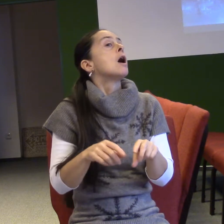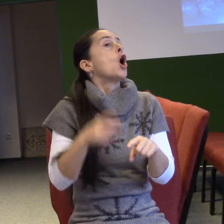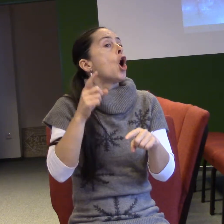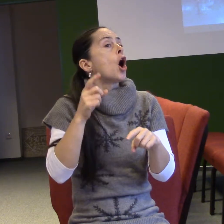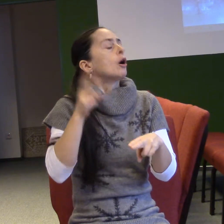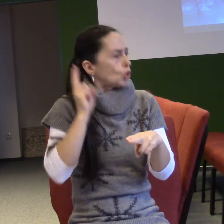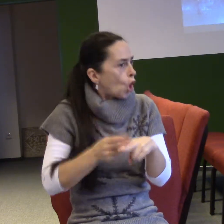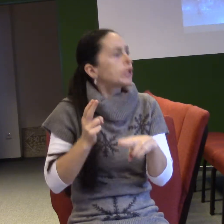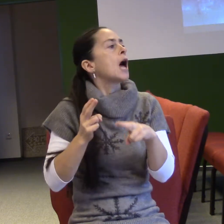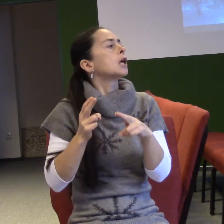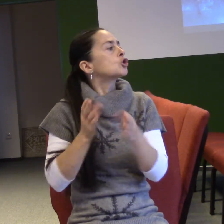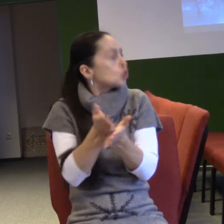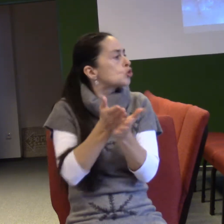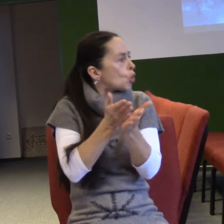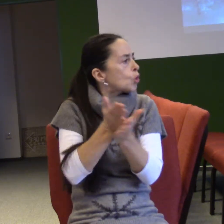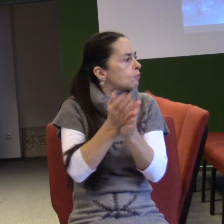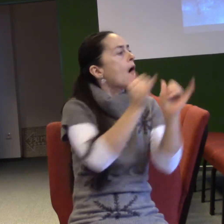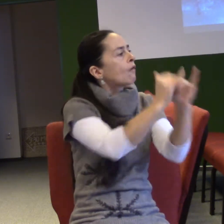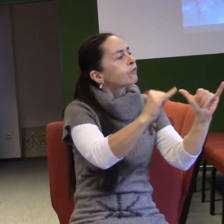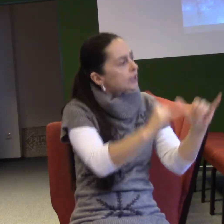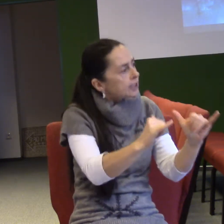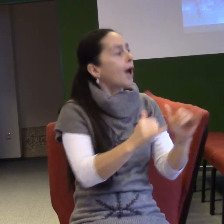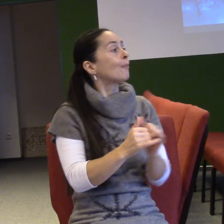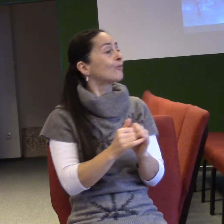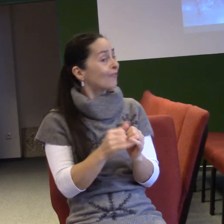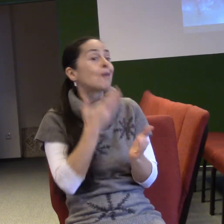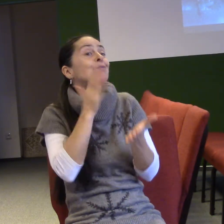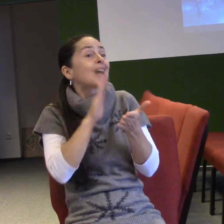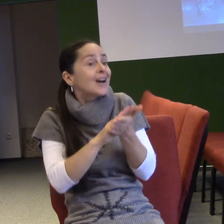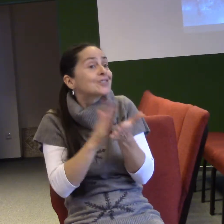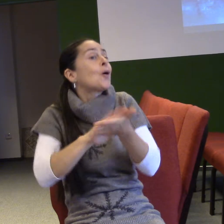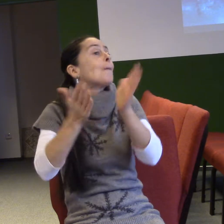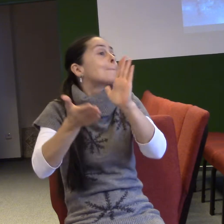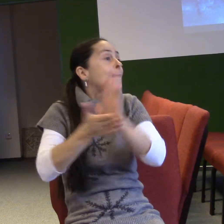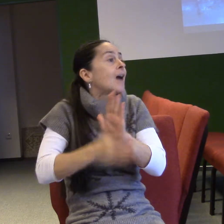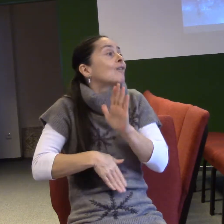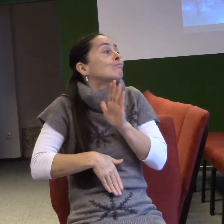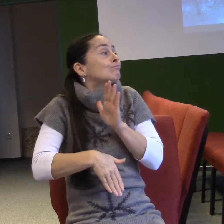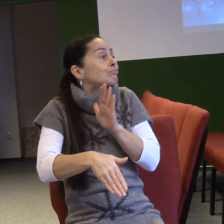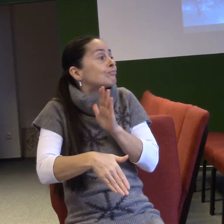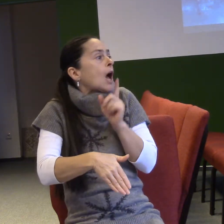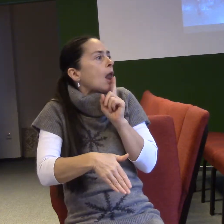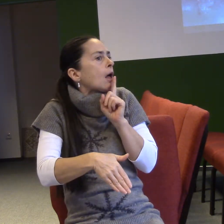domů. Brzy na to jeho manželka Alžběta otěhotnila, ale tajila to před lidmi až do pátého měsíce.